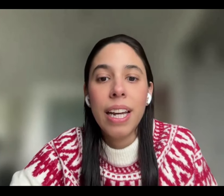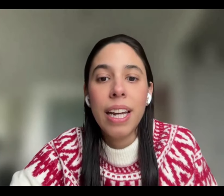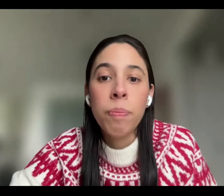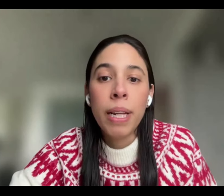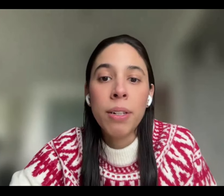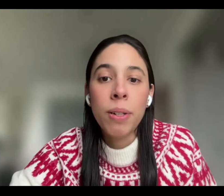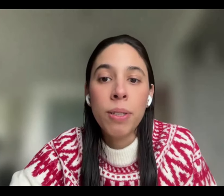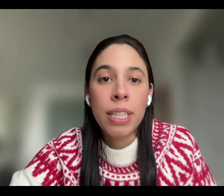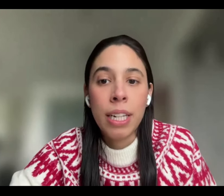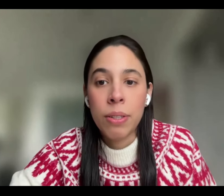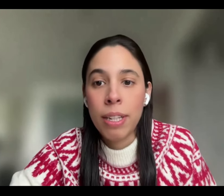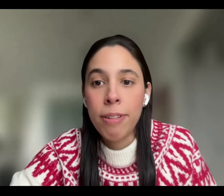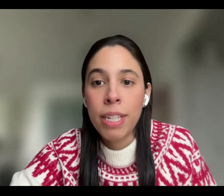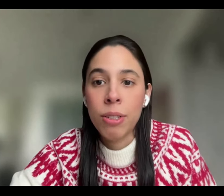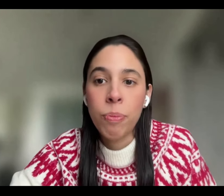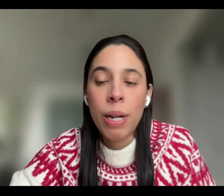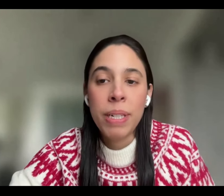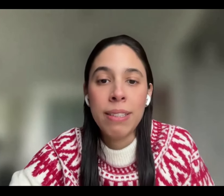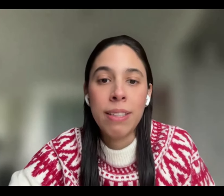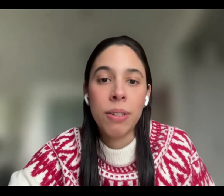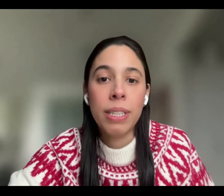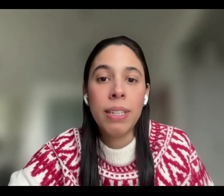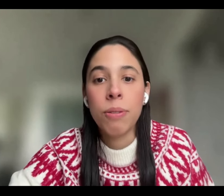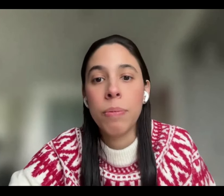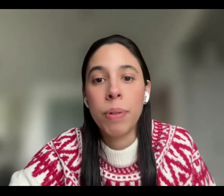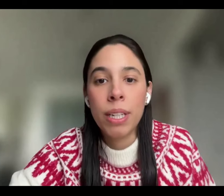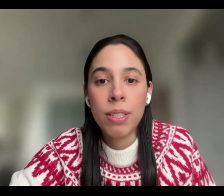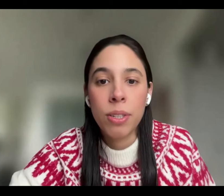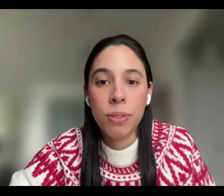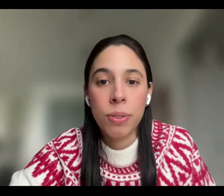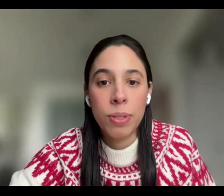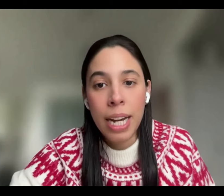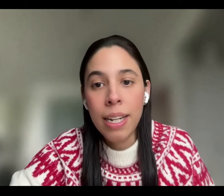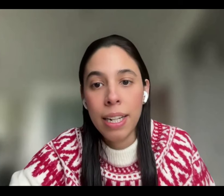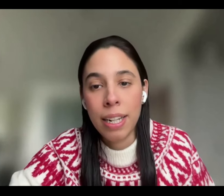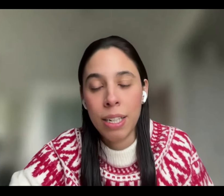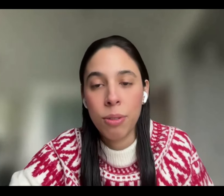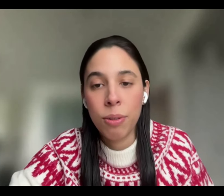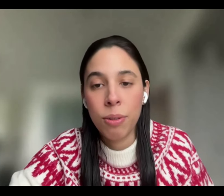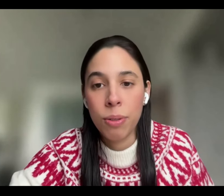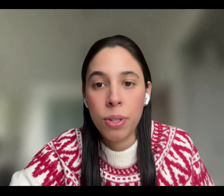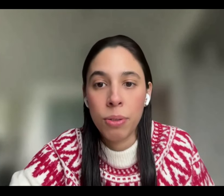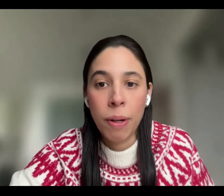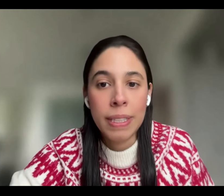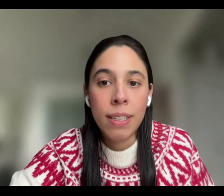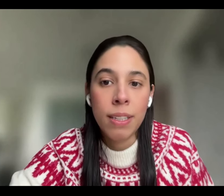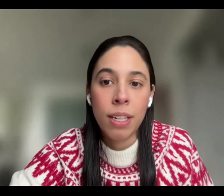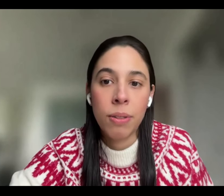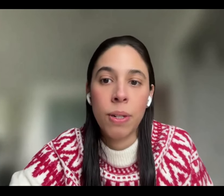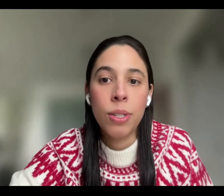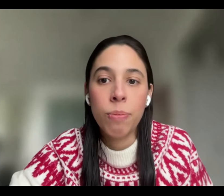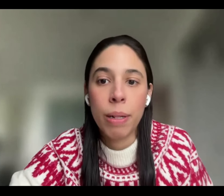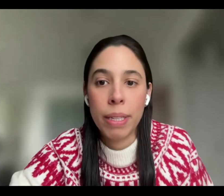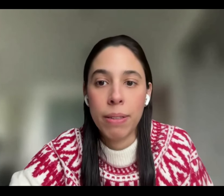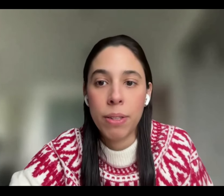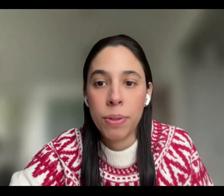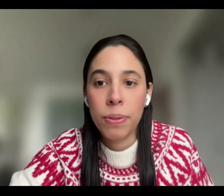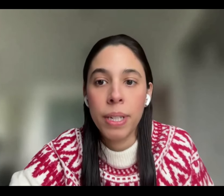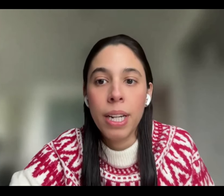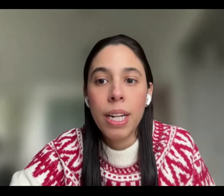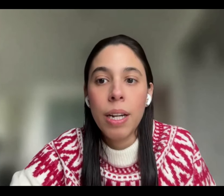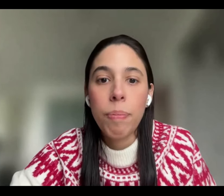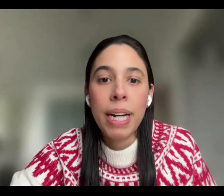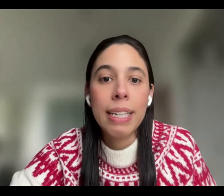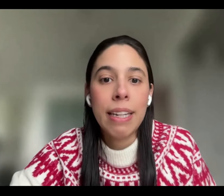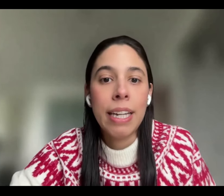Ernesto cumple con los criterios definidos por el Ministerio de Salud y Protección Social en la Resolución 971 del 2021